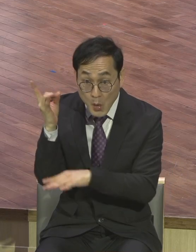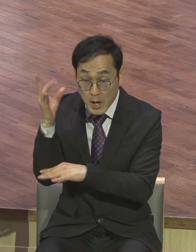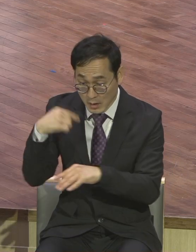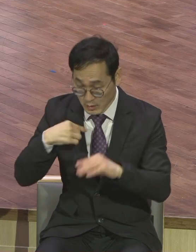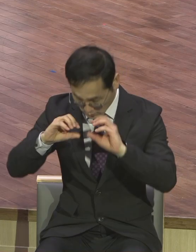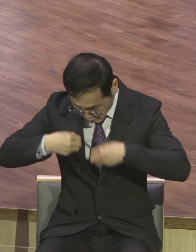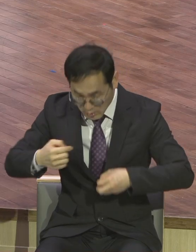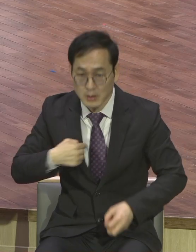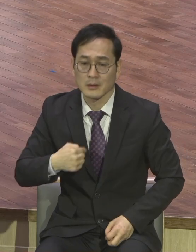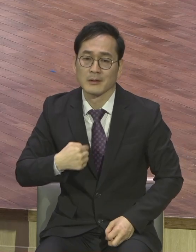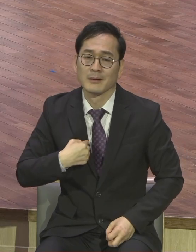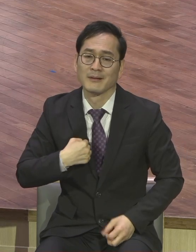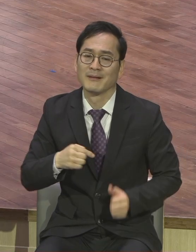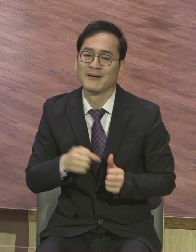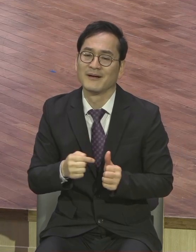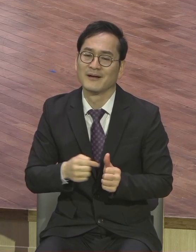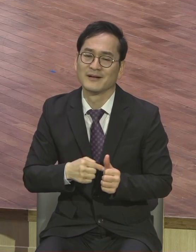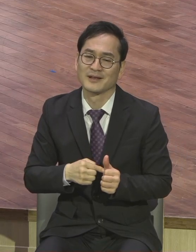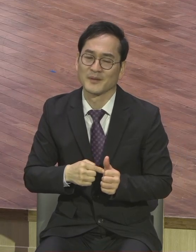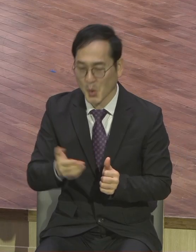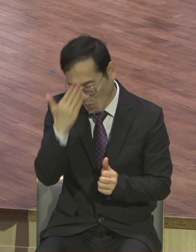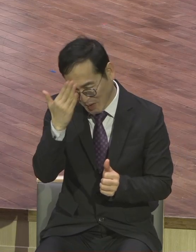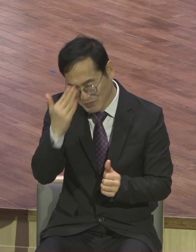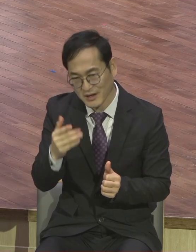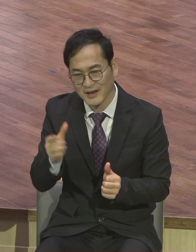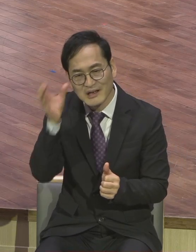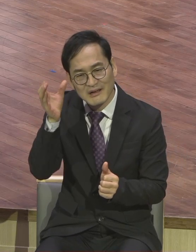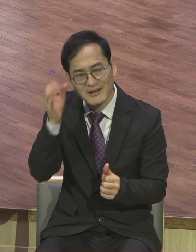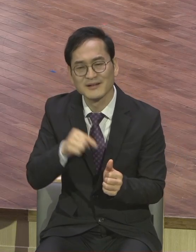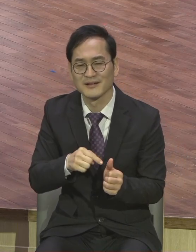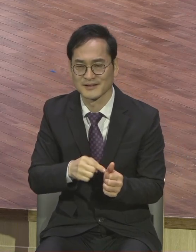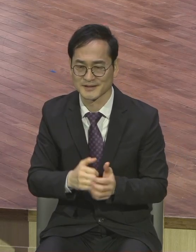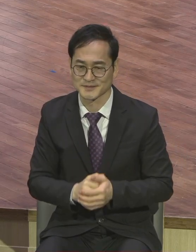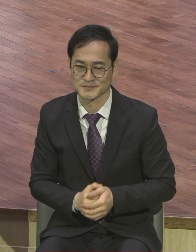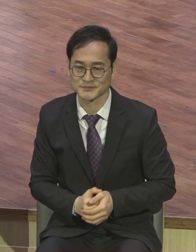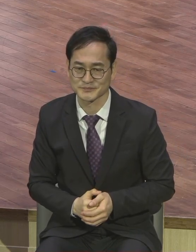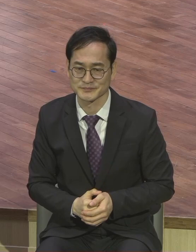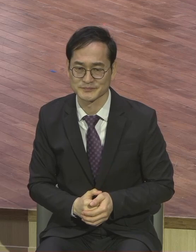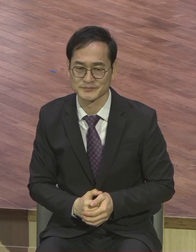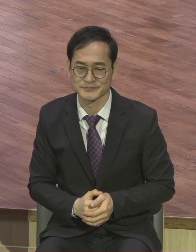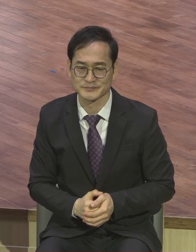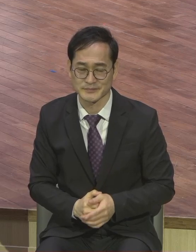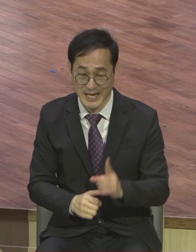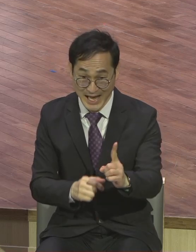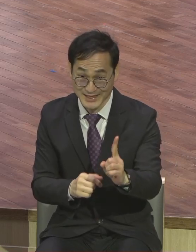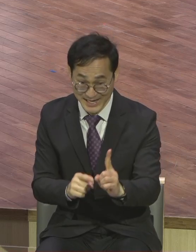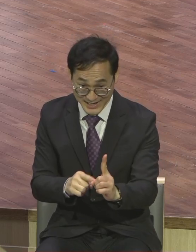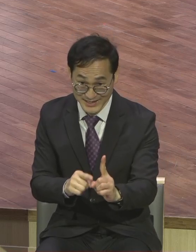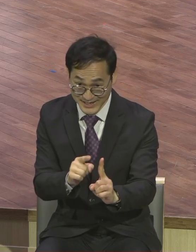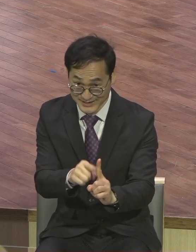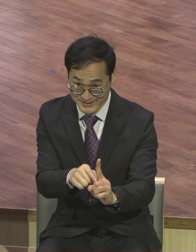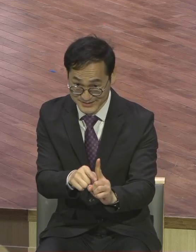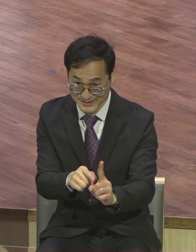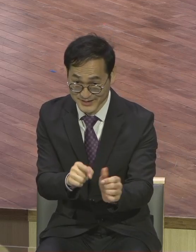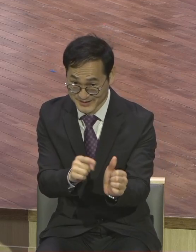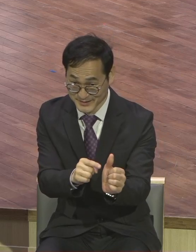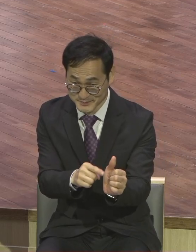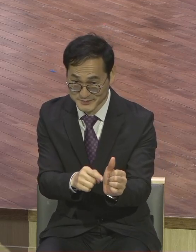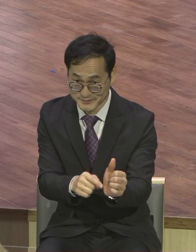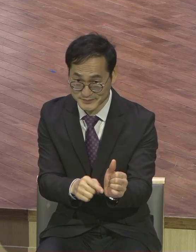이 한 달란트 받은 사람들의 특징을 보면요 불평 불만 핑계 남에게